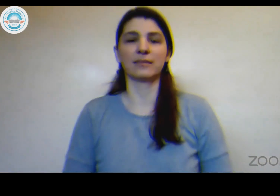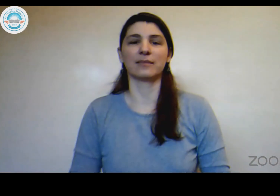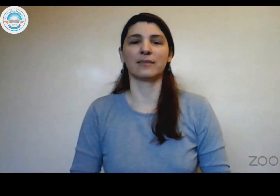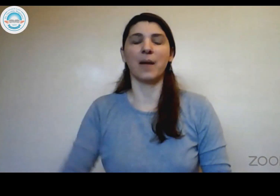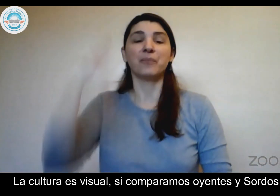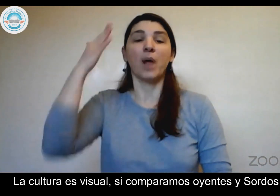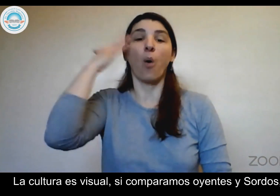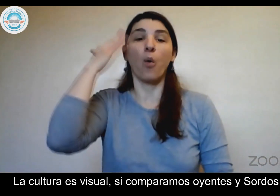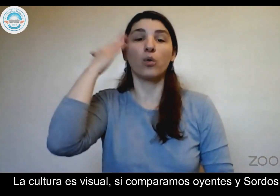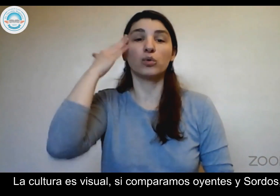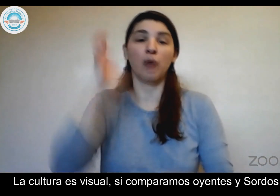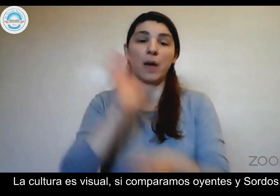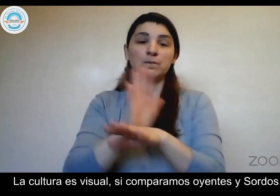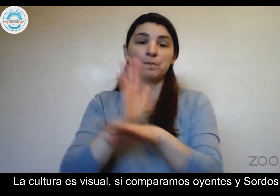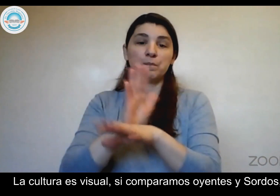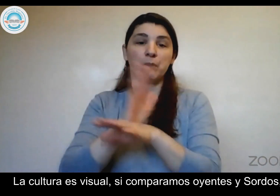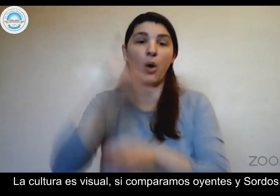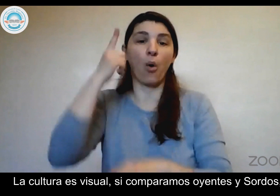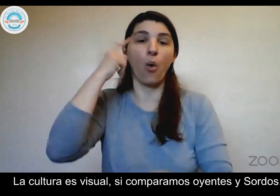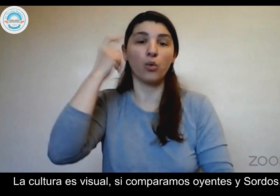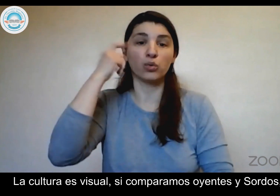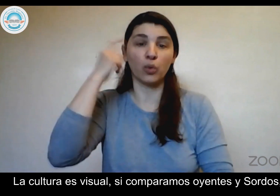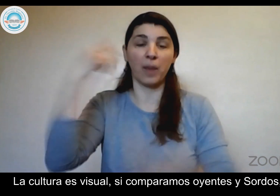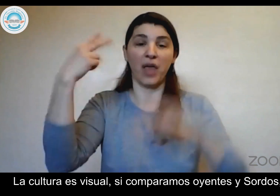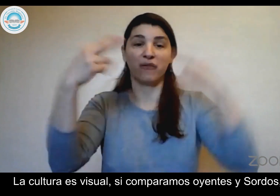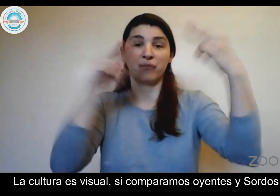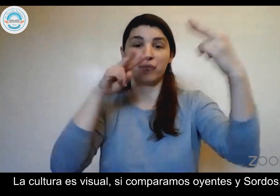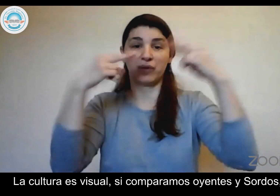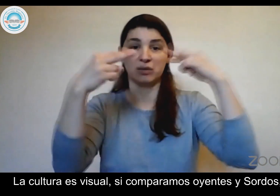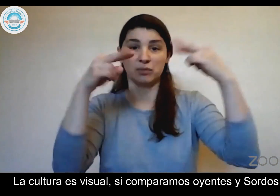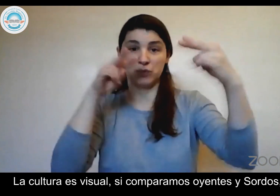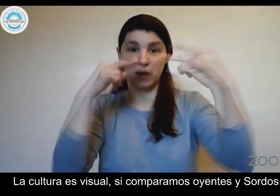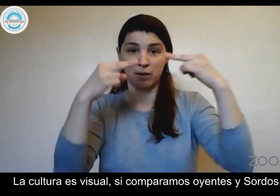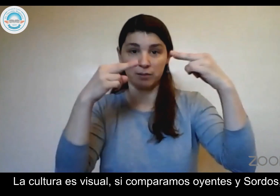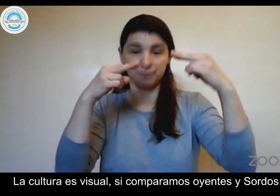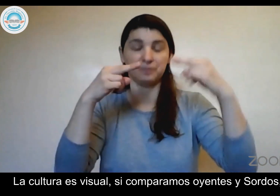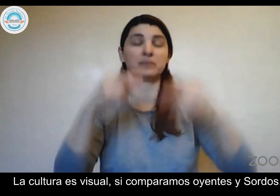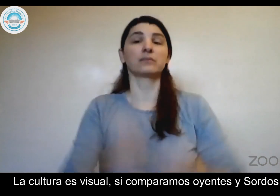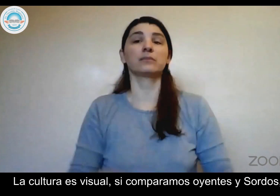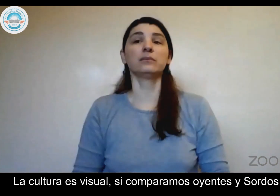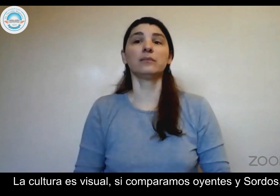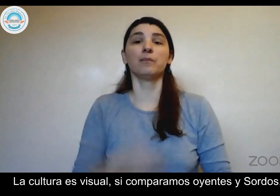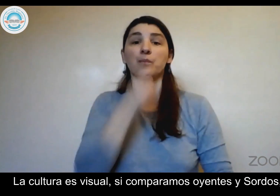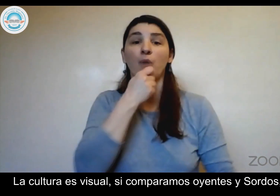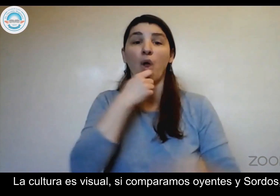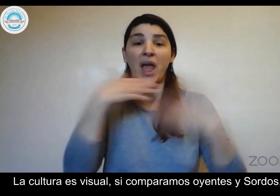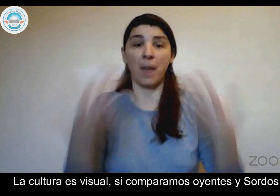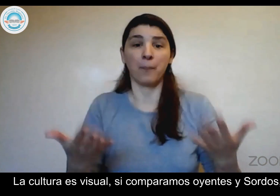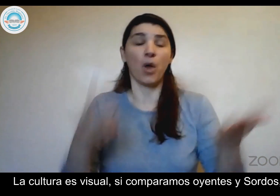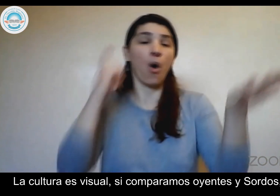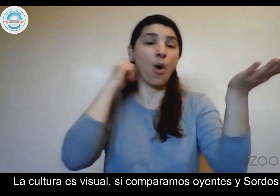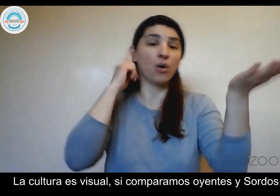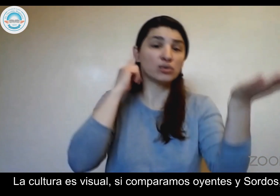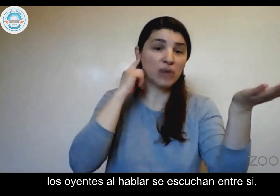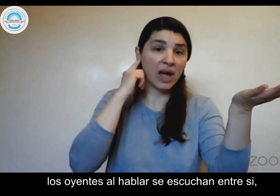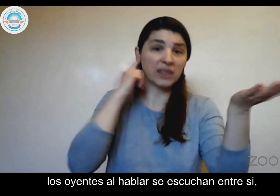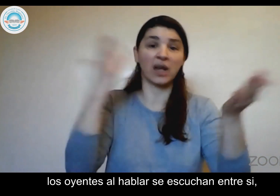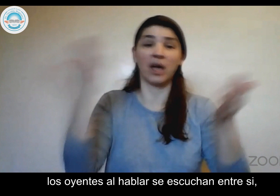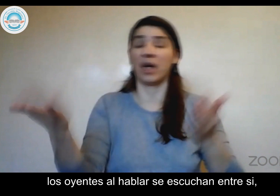La cultura es visual. Si comparamos a oyentes y sordos, los